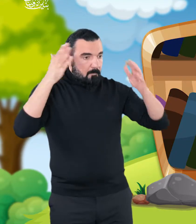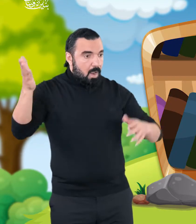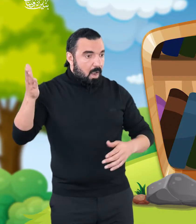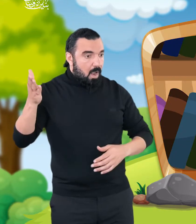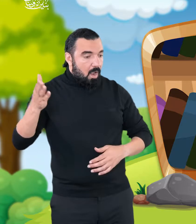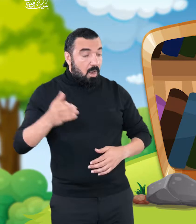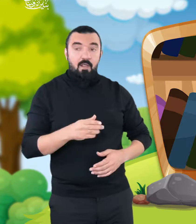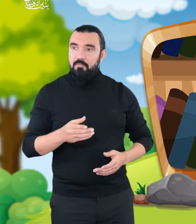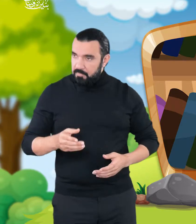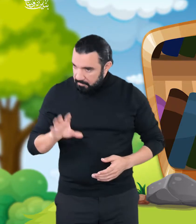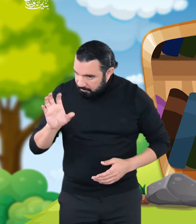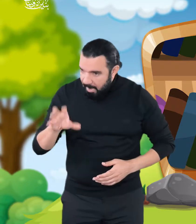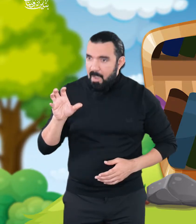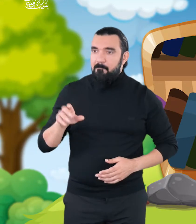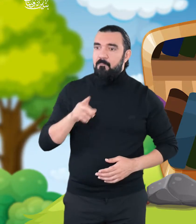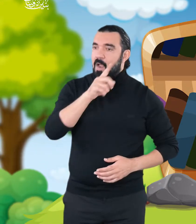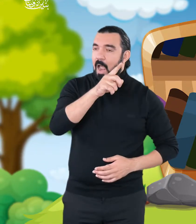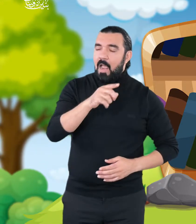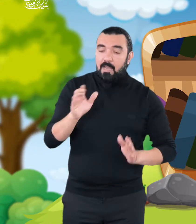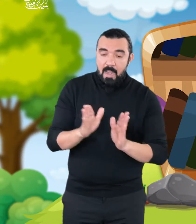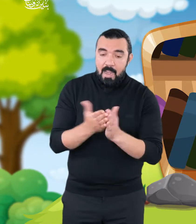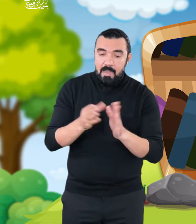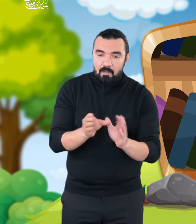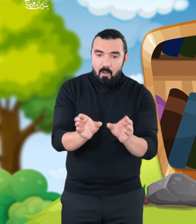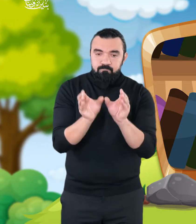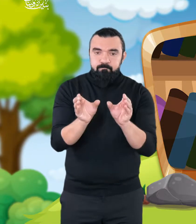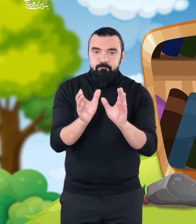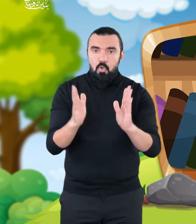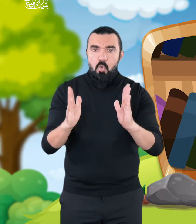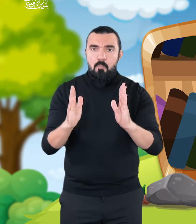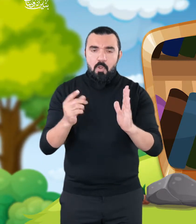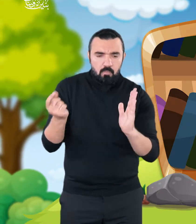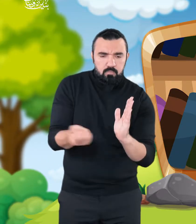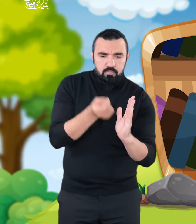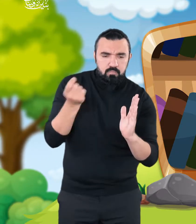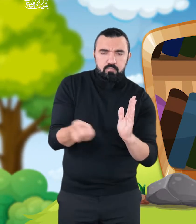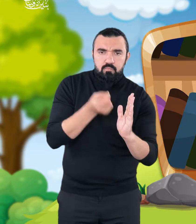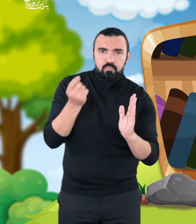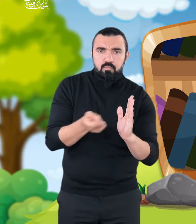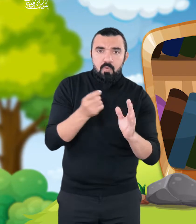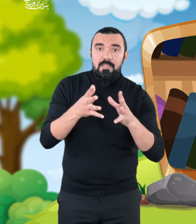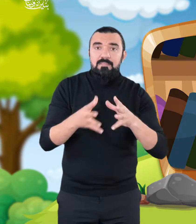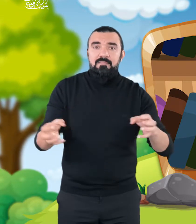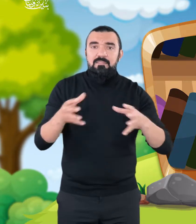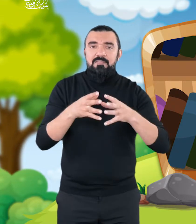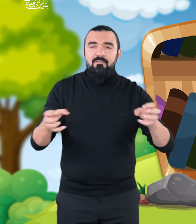صنف كتابا ضخما في تفسير القرآن الكريم وهو من أكبر كتب